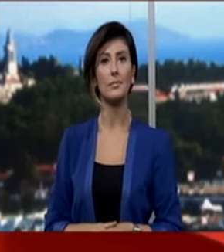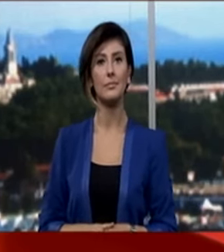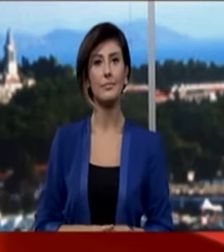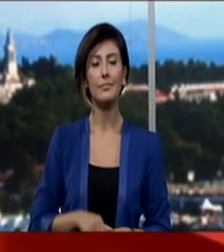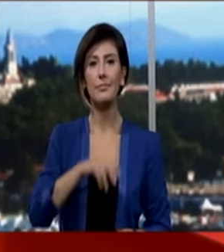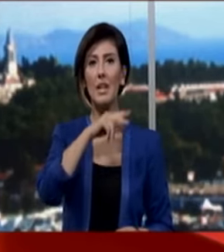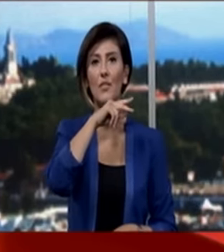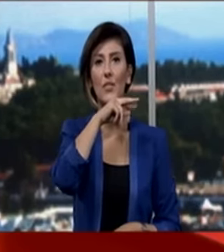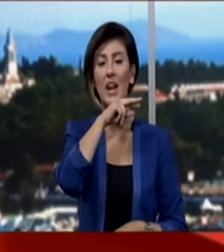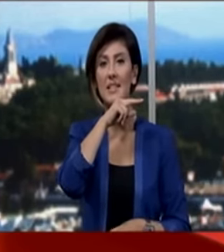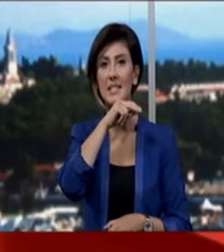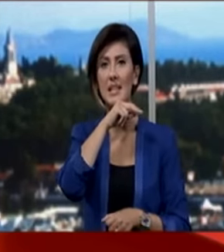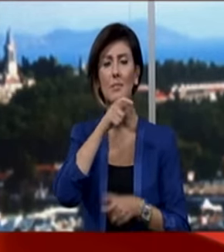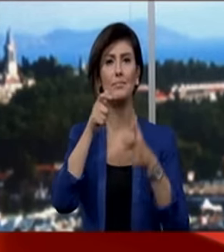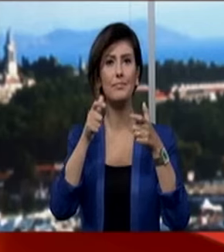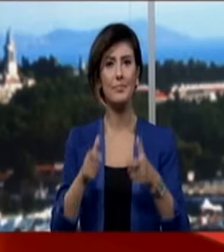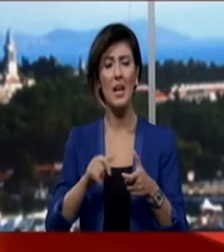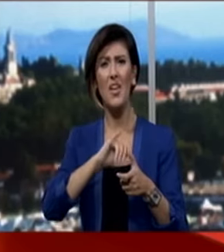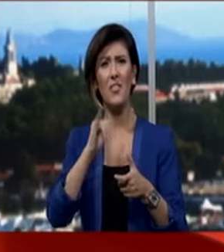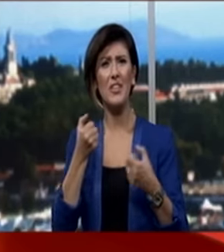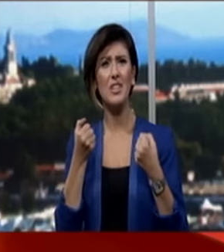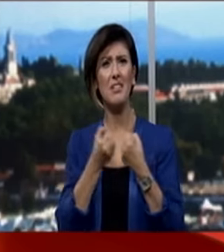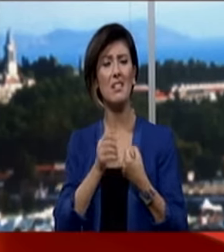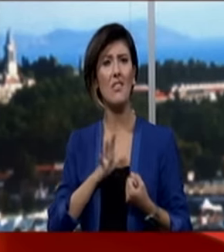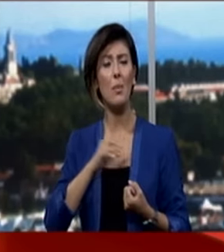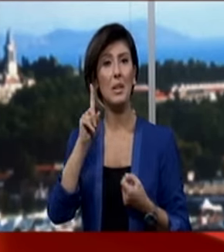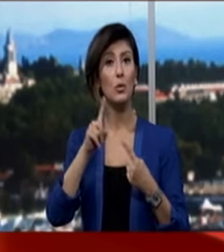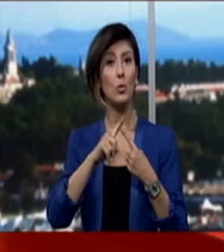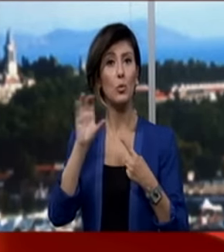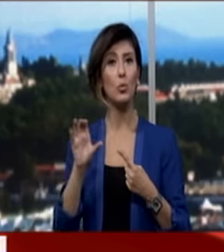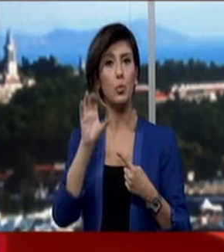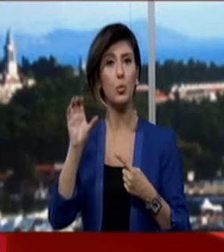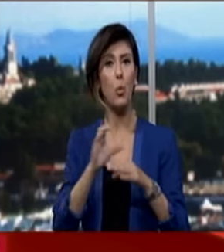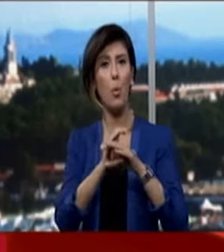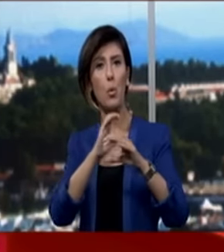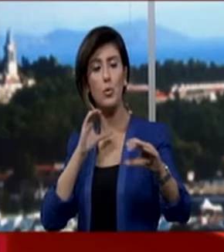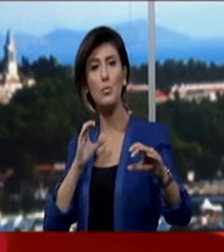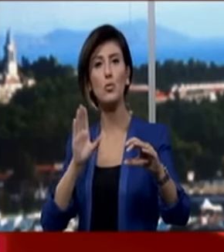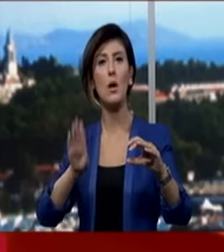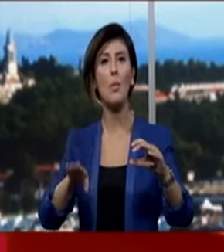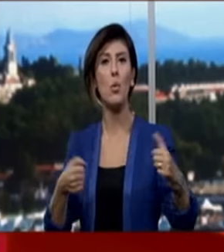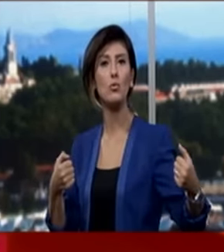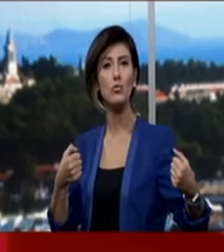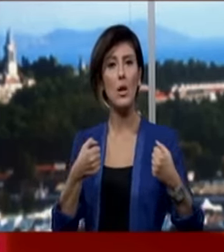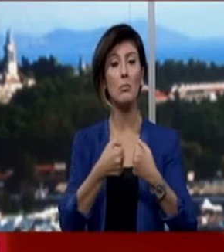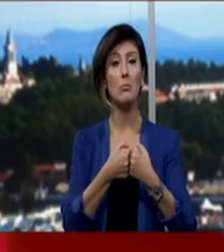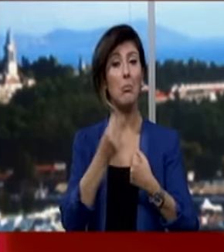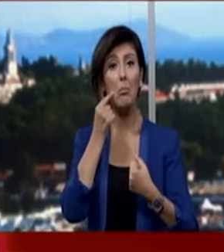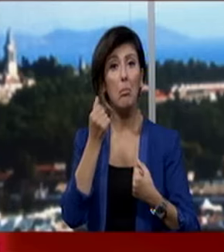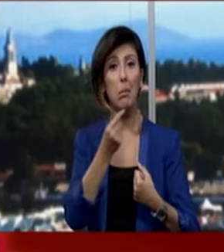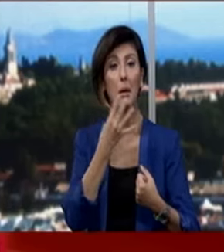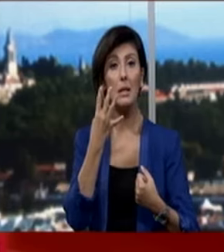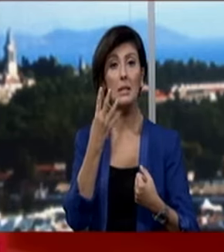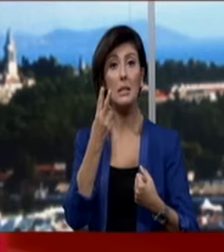Fransa'nın güney batısında feci bir kaza yaşandı. Bir tur otobüsüyle kamyon çarpıştı. Bilanço